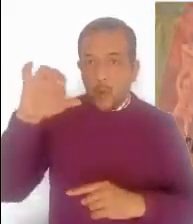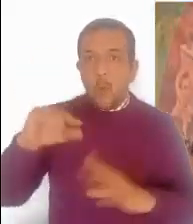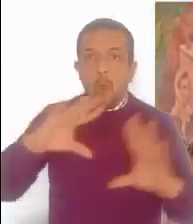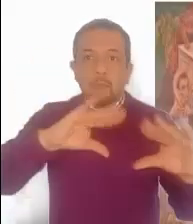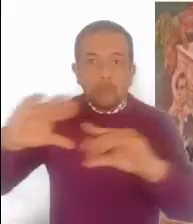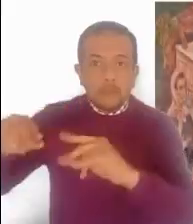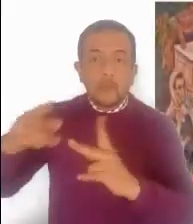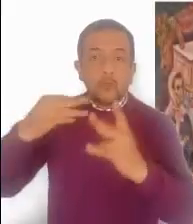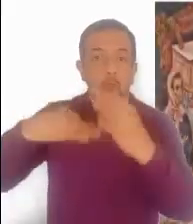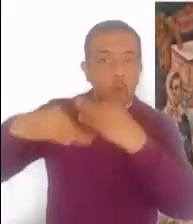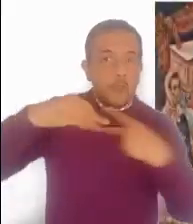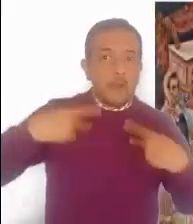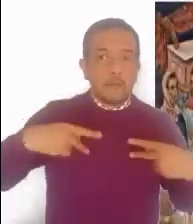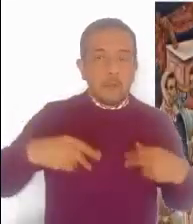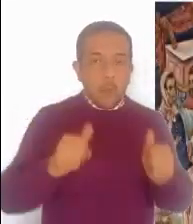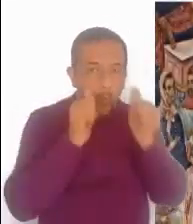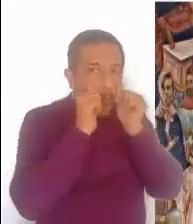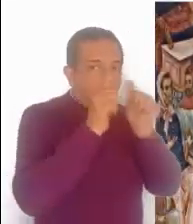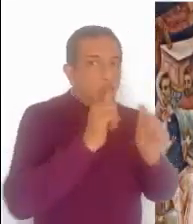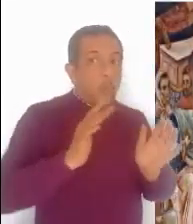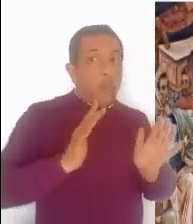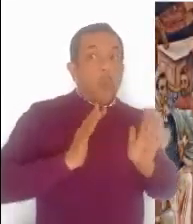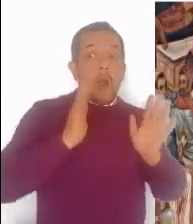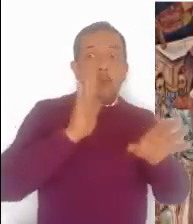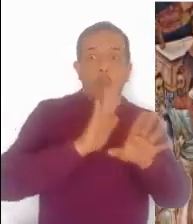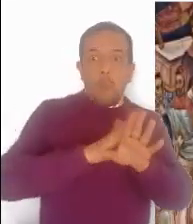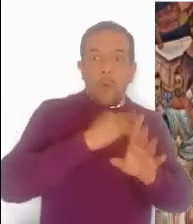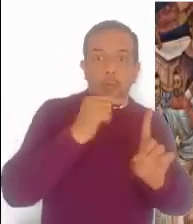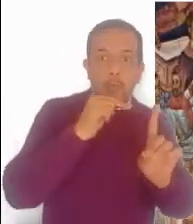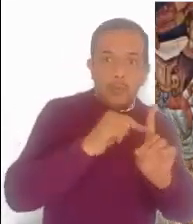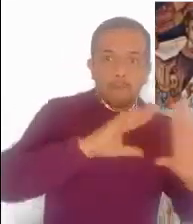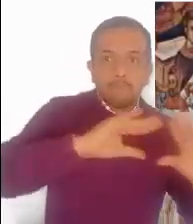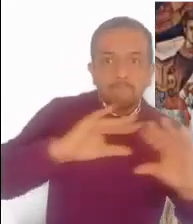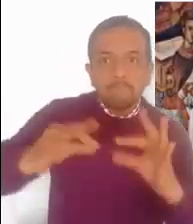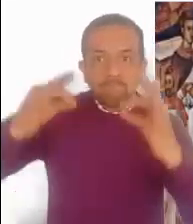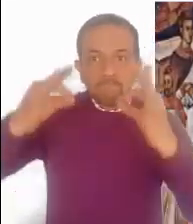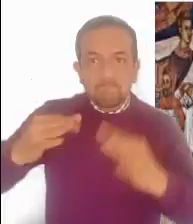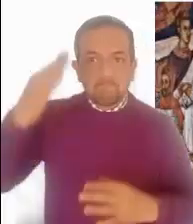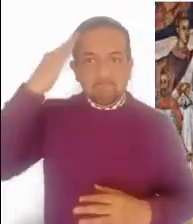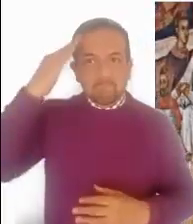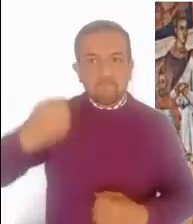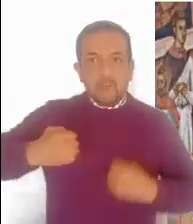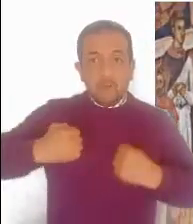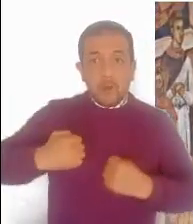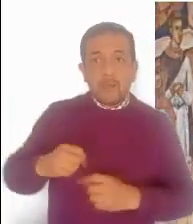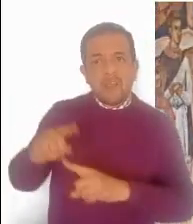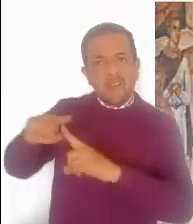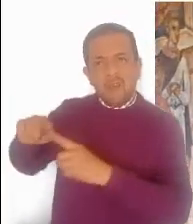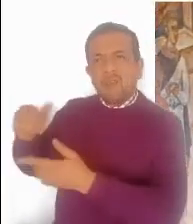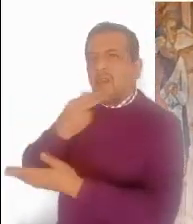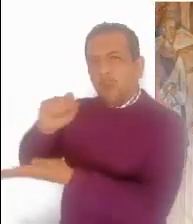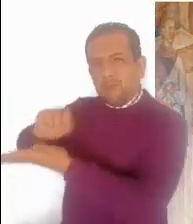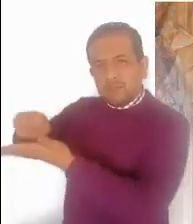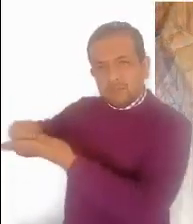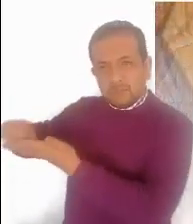Los oyentes quedaron asombrados de sus palabras, pues enseñaba como quien tiene autoridad y no como los escribas.